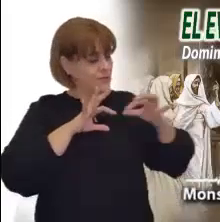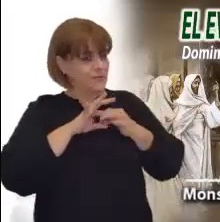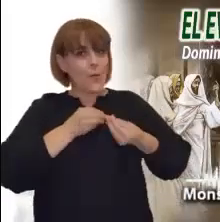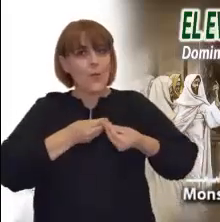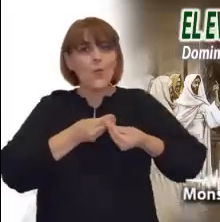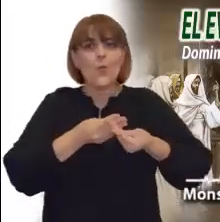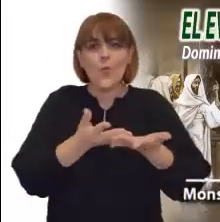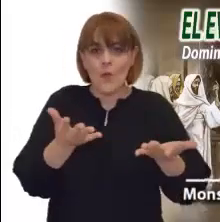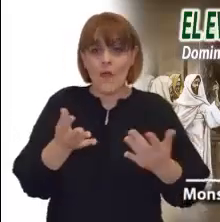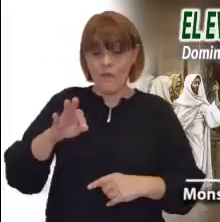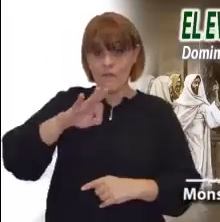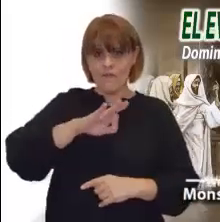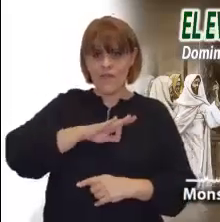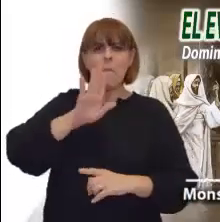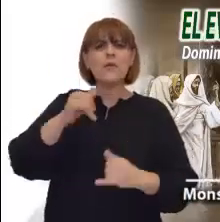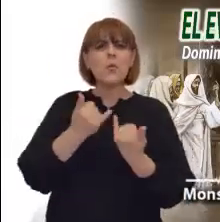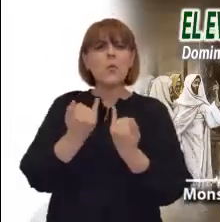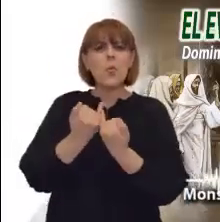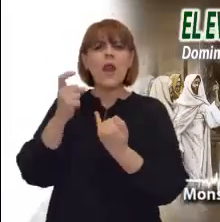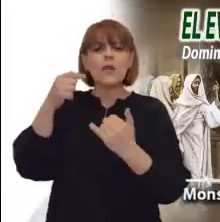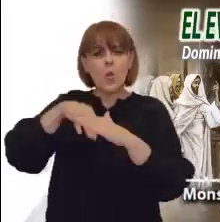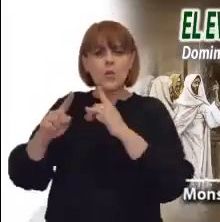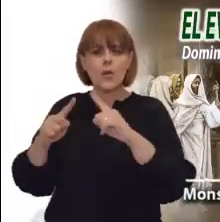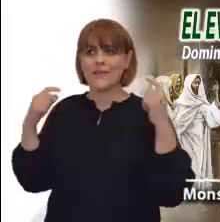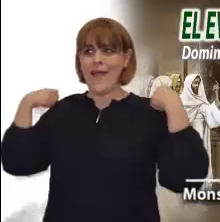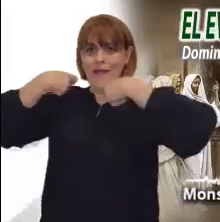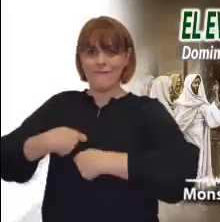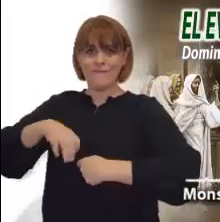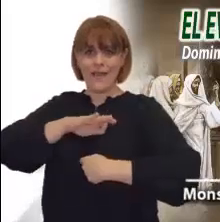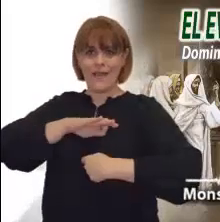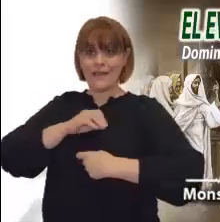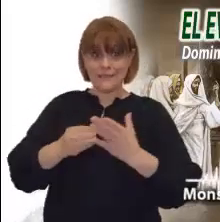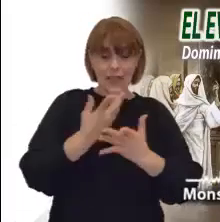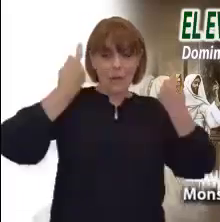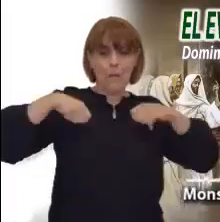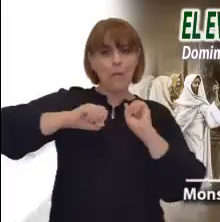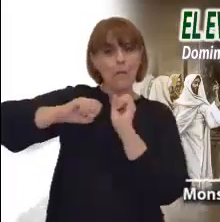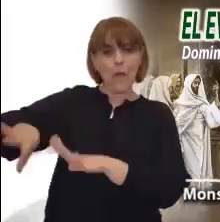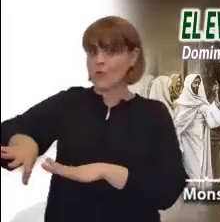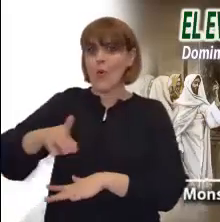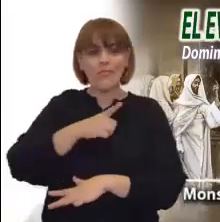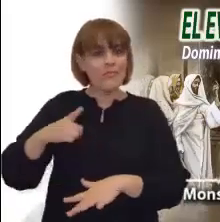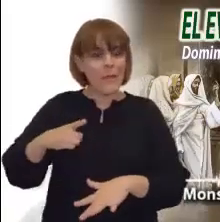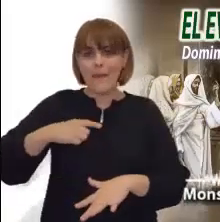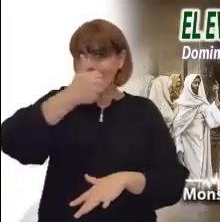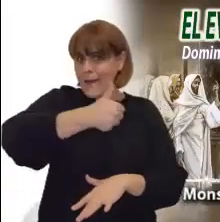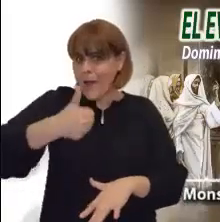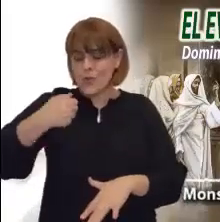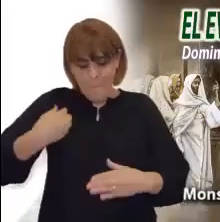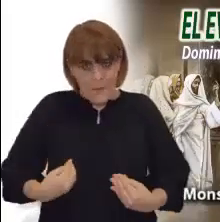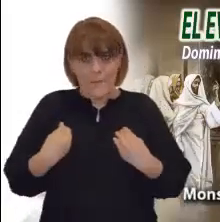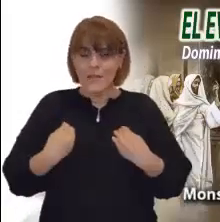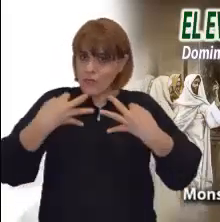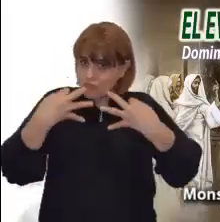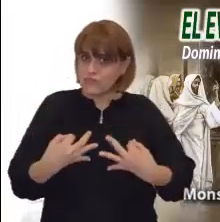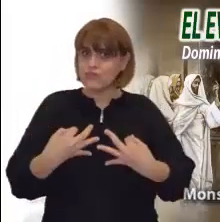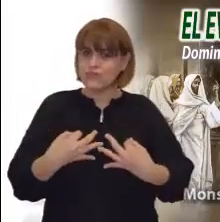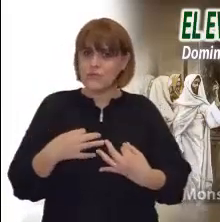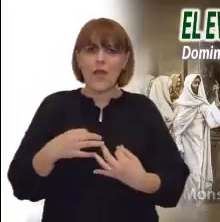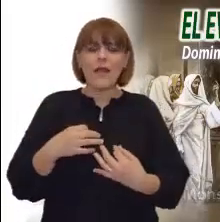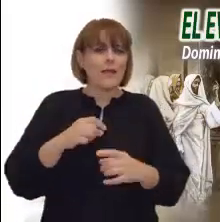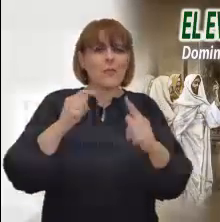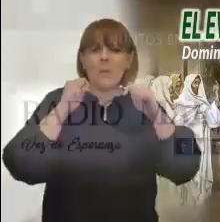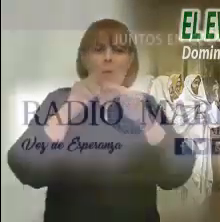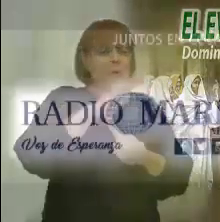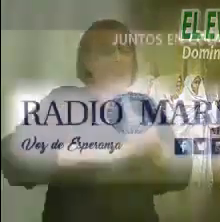forma coherente en todos los rincones de nuestro mundo. Que el Señor te bendiga en nombre